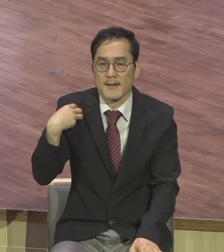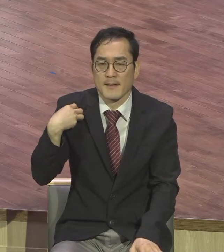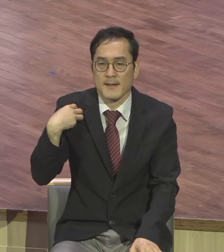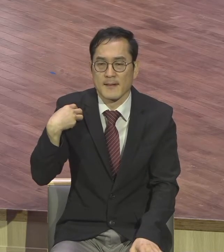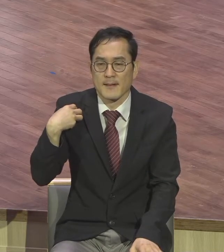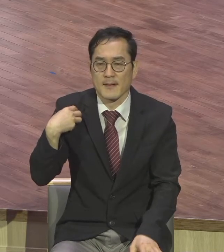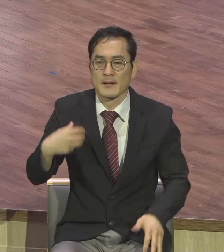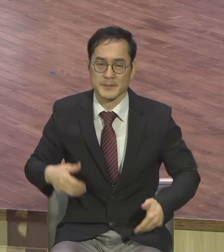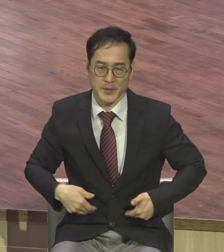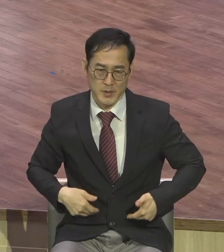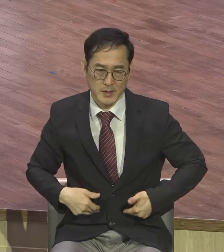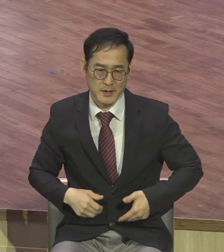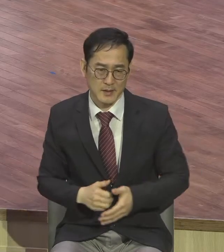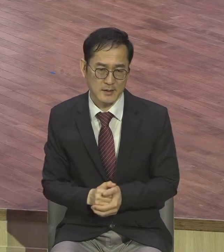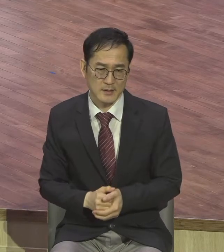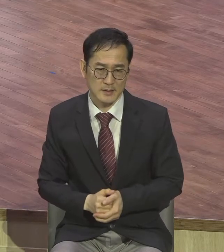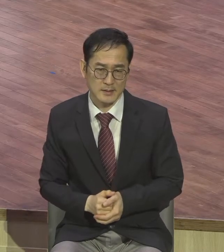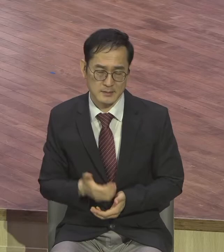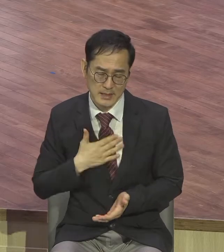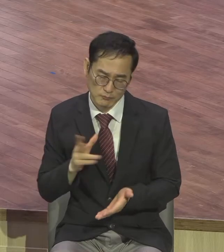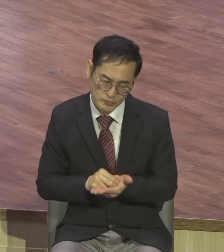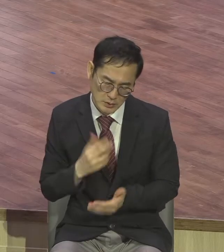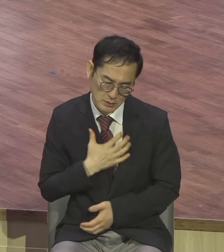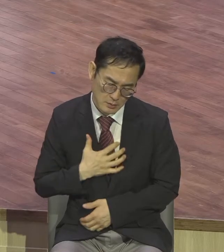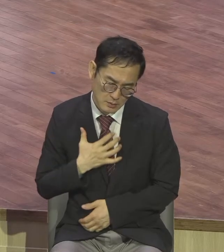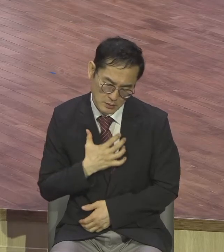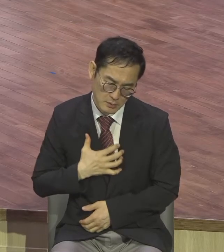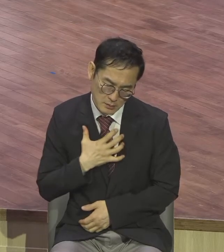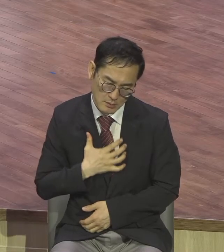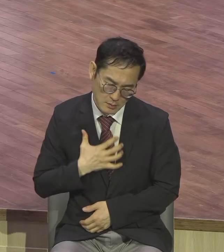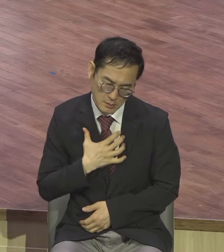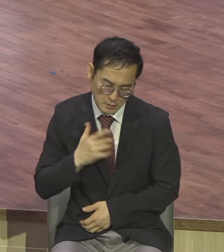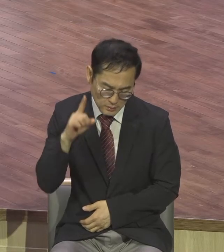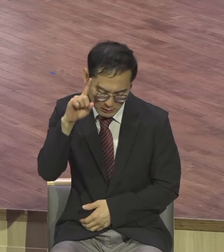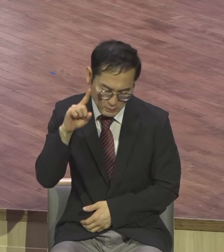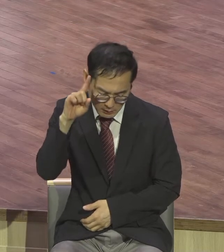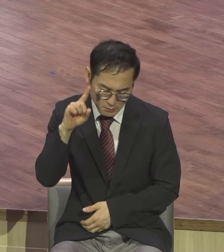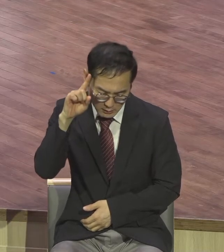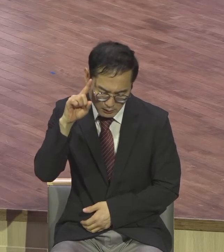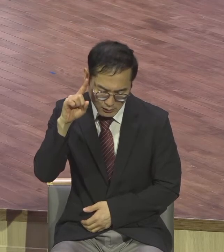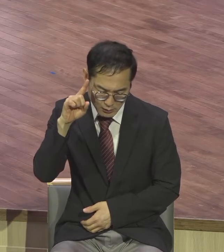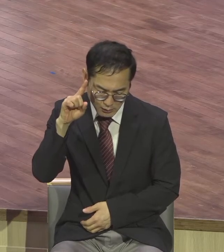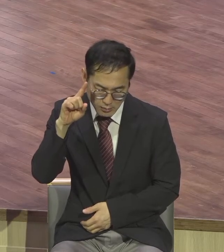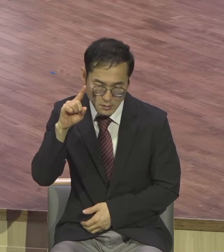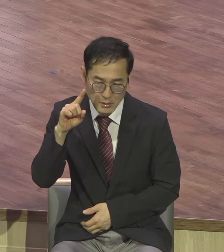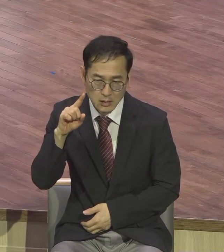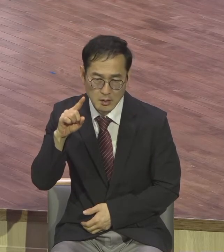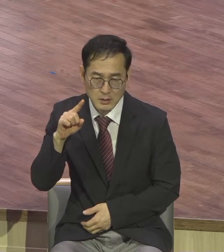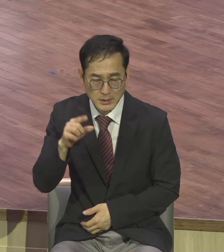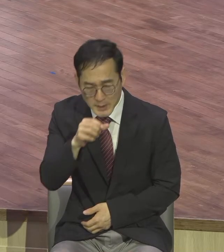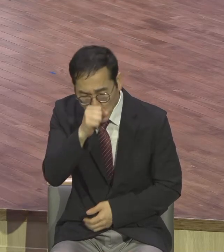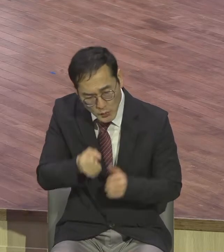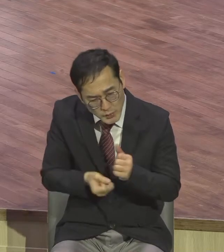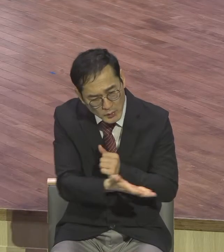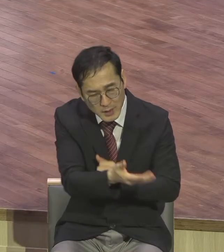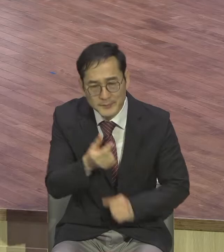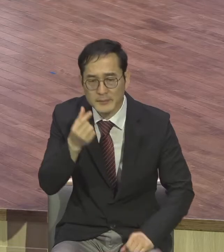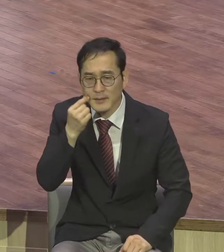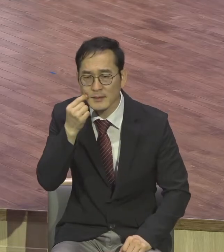언제까지 내 문제에 걸려가지고 그 서론에 걸려가지고 허송시처를 보게 되냐는 말이에요. 오늘